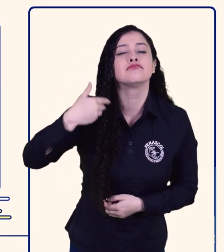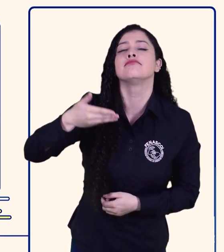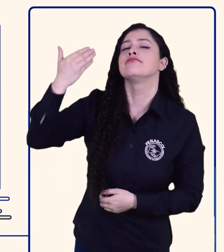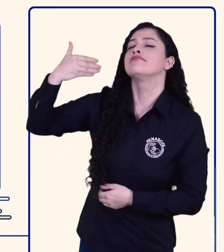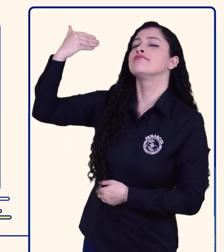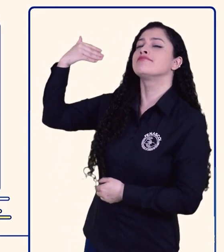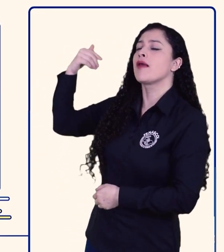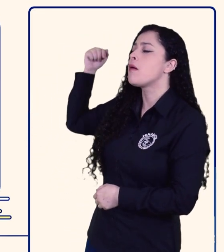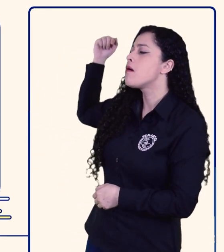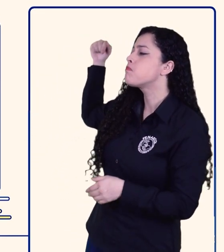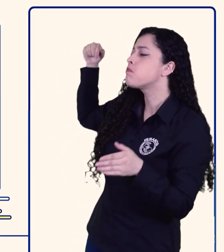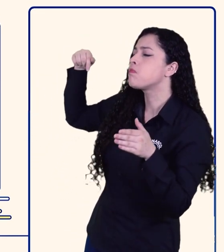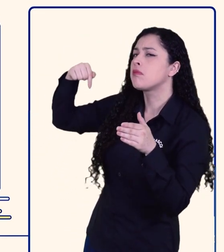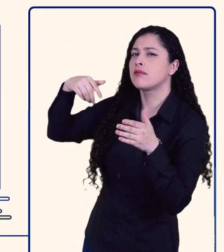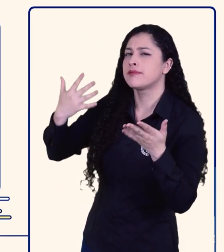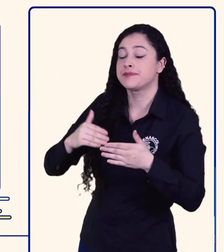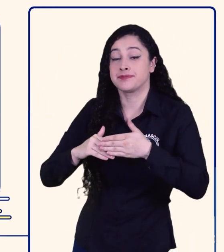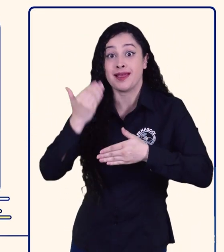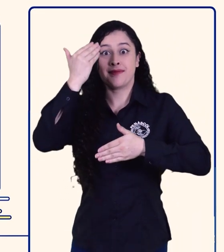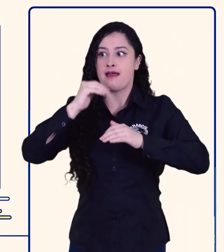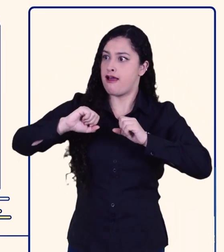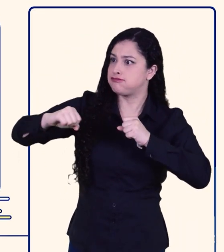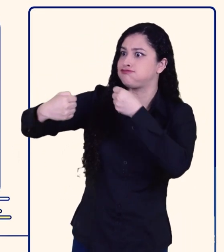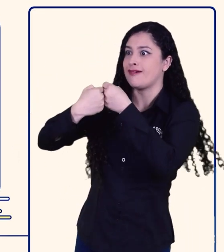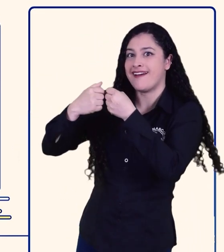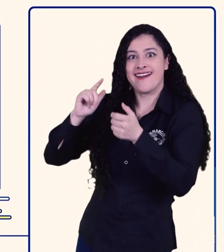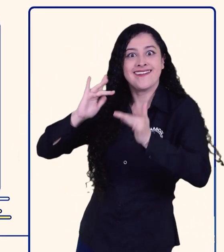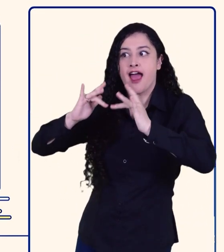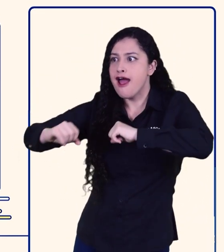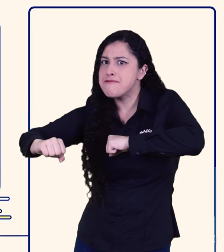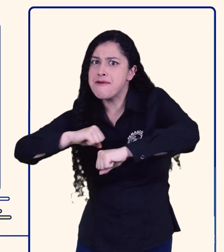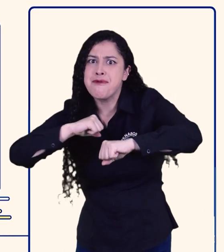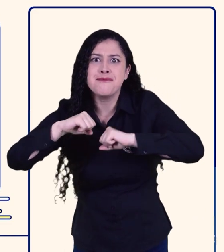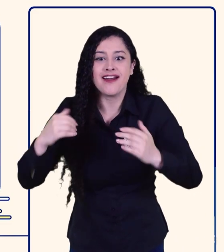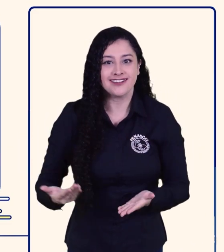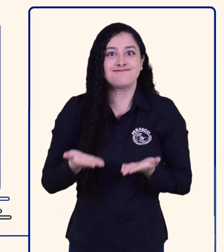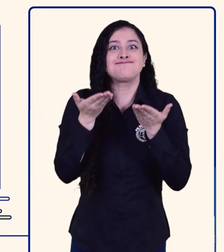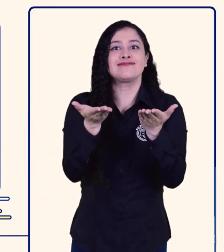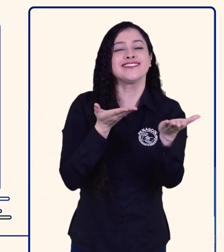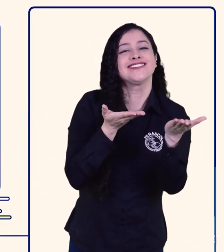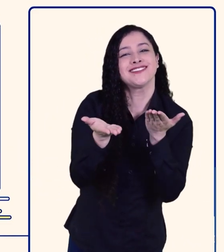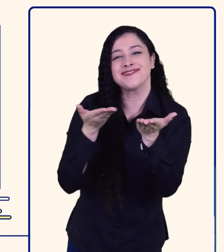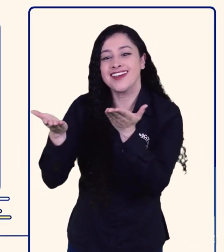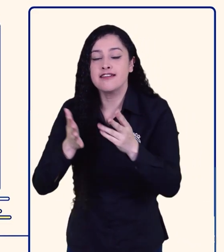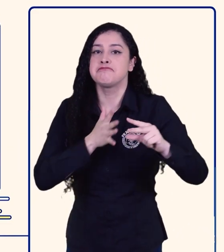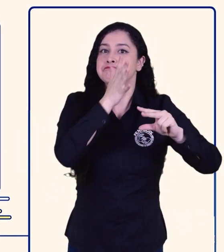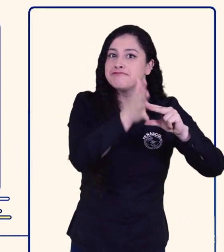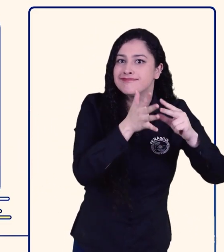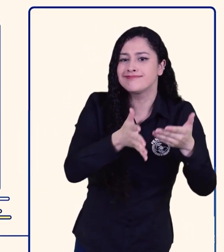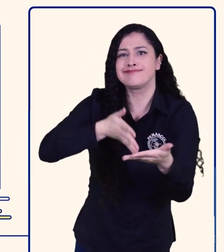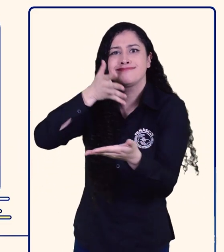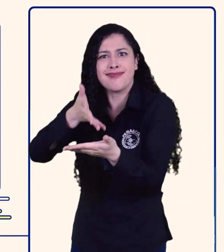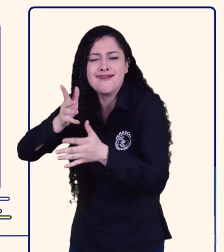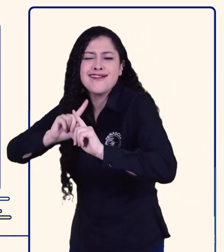En años pasados, los convenios que se realizaron para el funcionamiento de la iniciativa con sus servicios y demás,